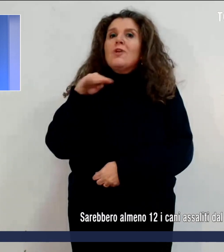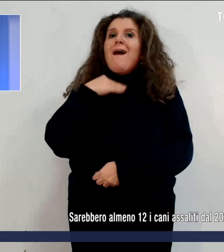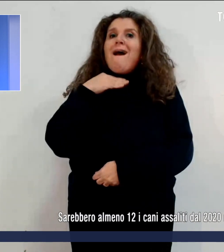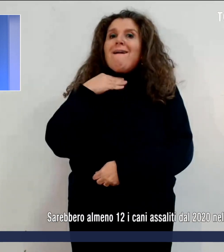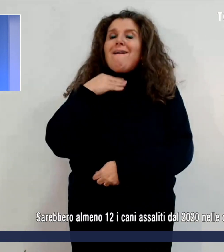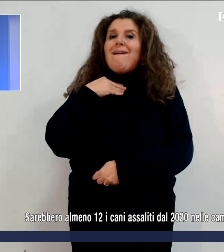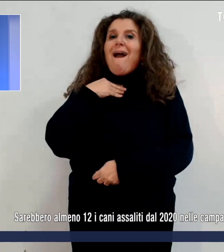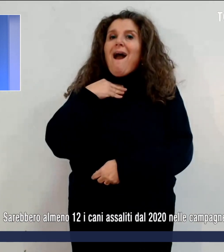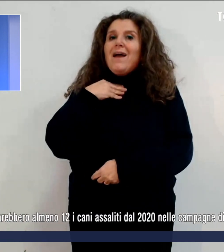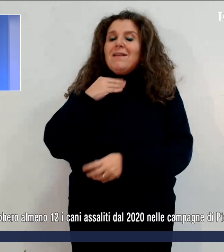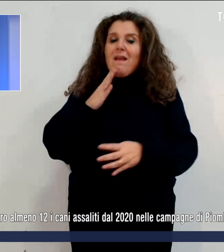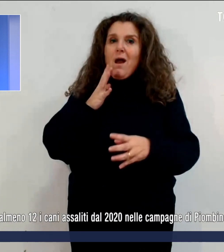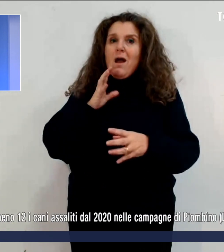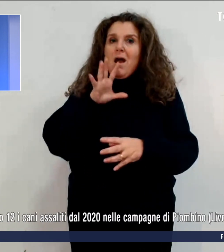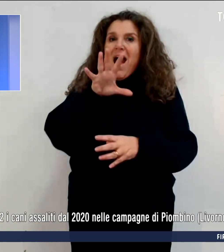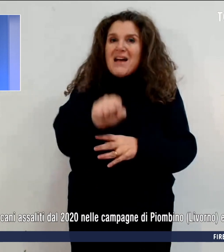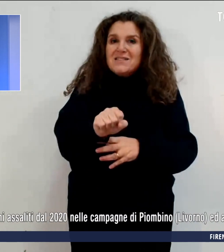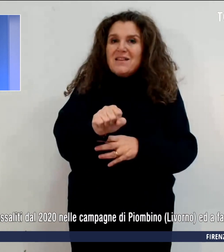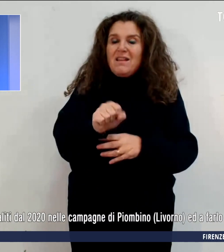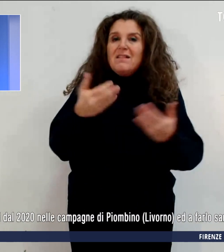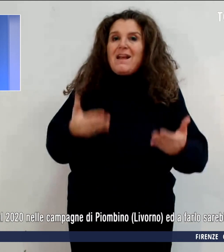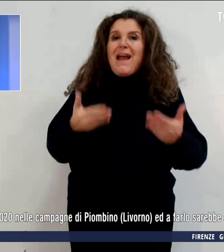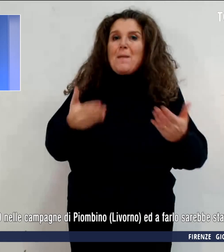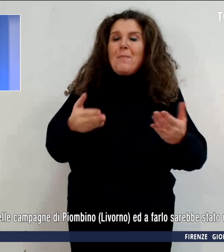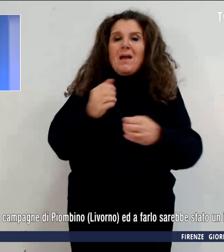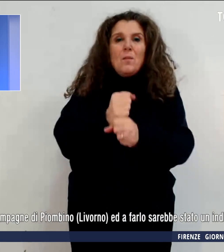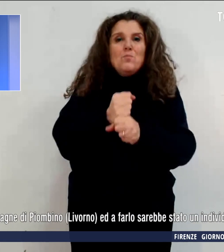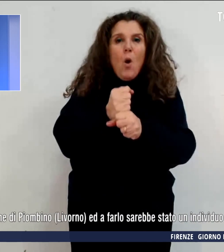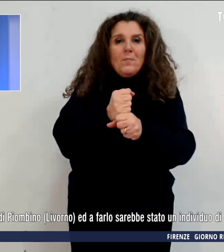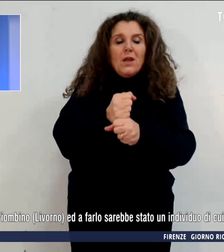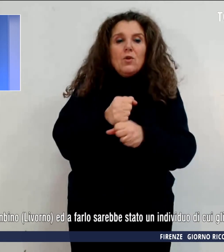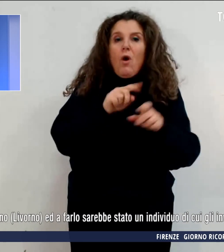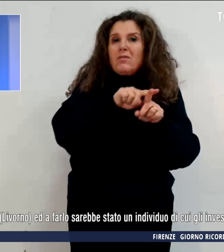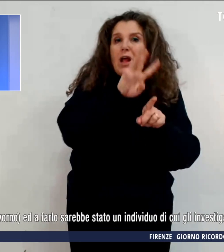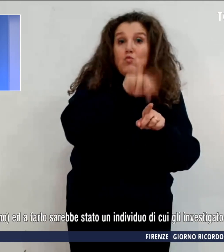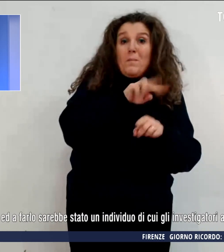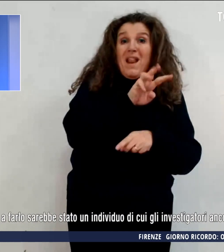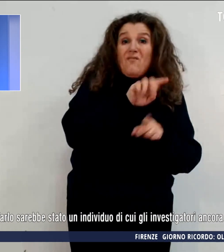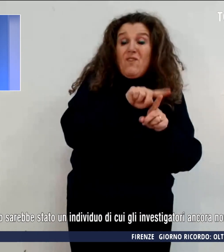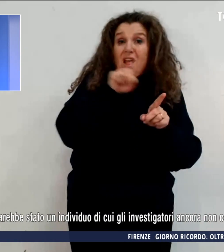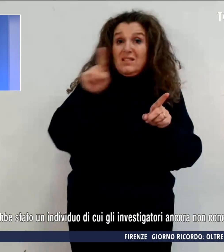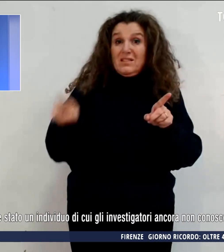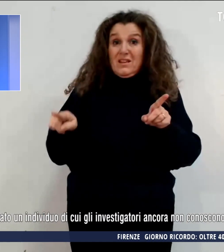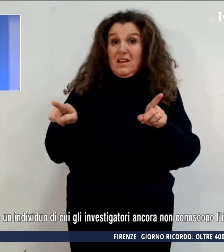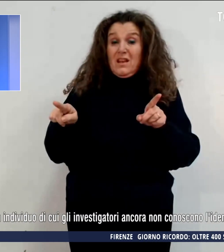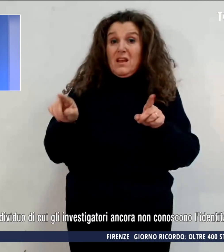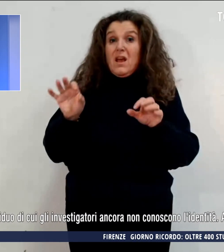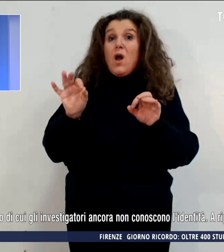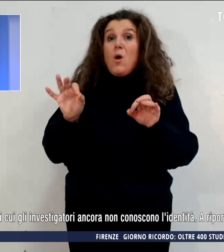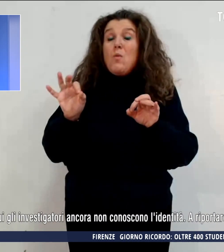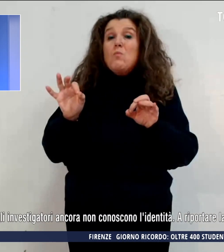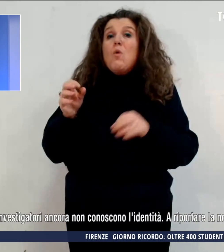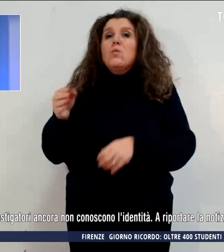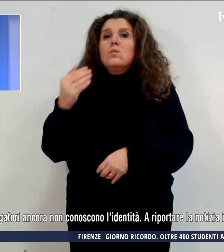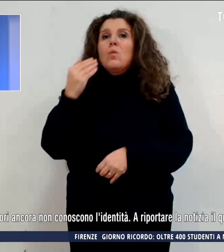2020 nelle campagne di Piombino, in provincia di Livorno. E da farlo sarebbe stato un individuo